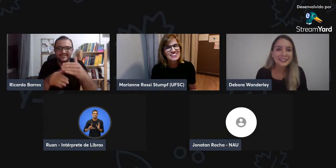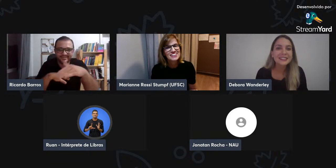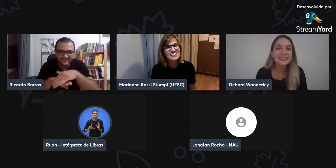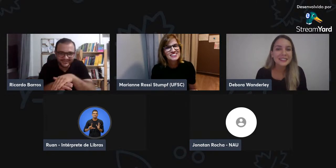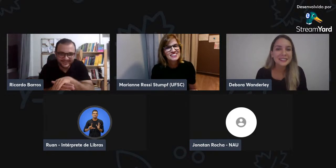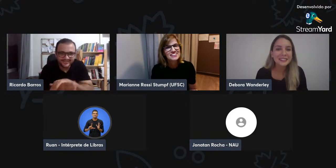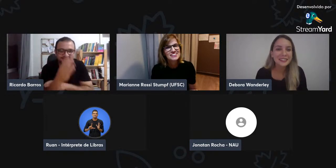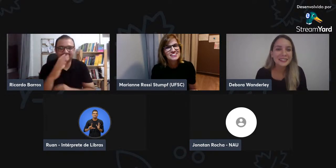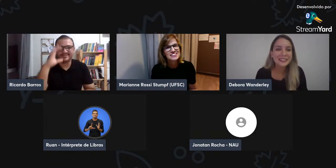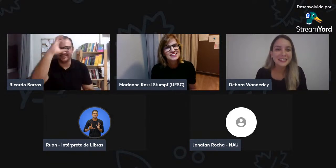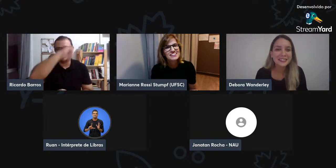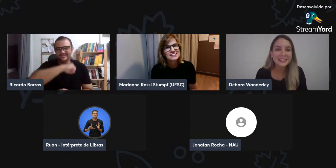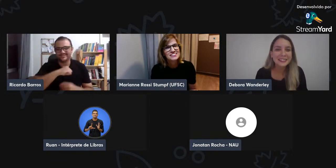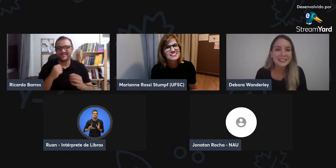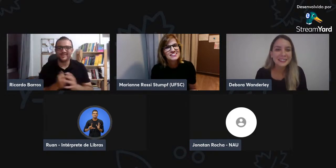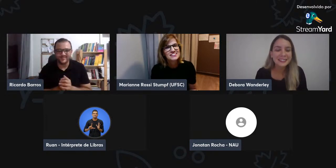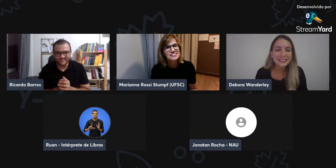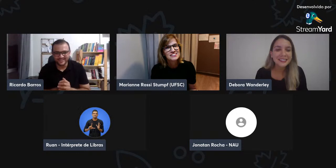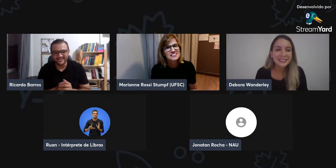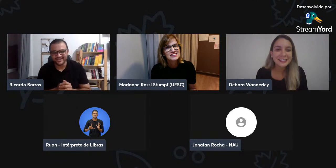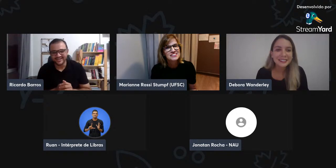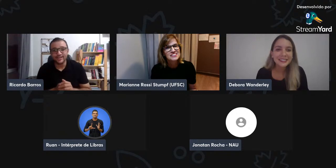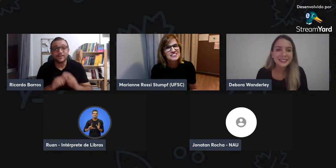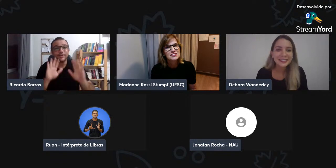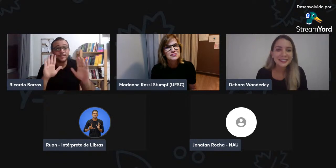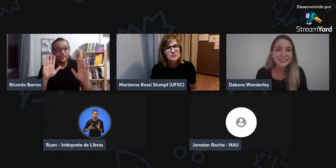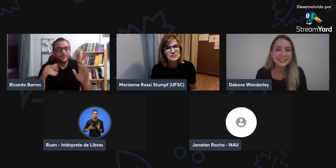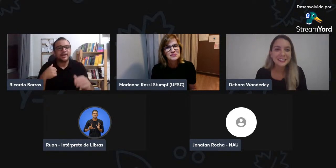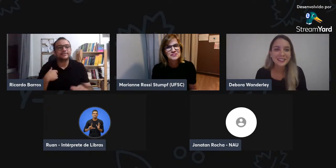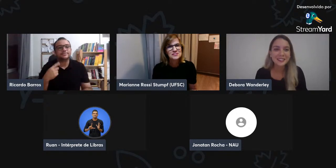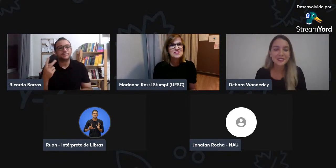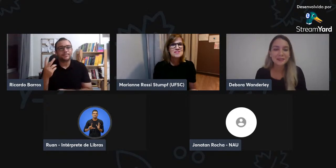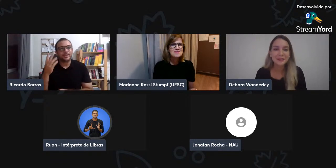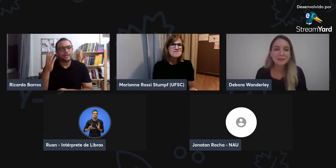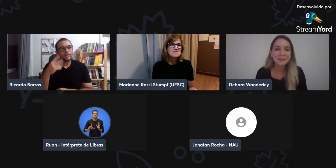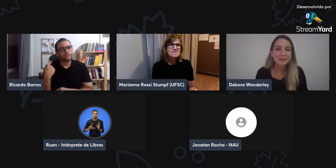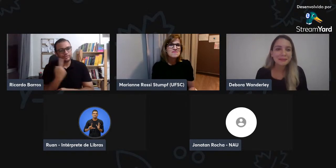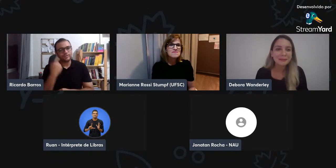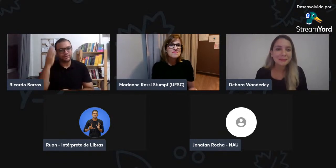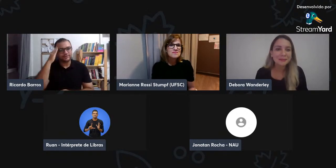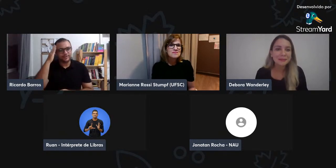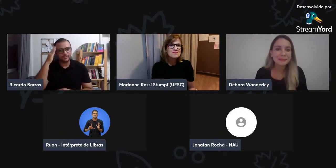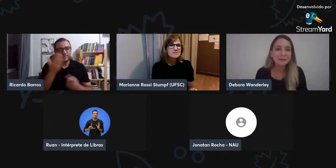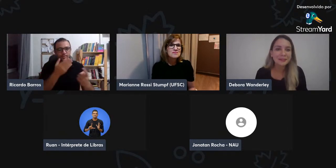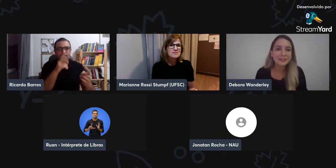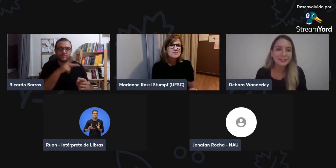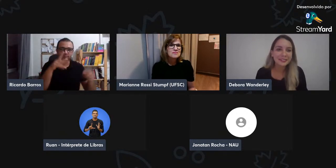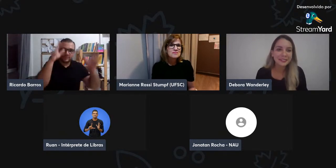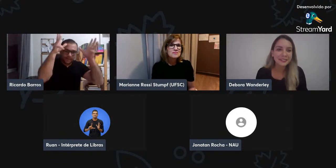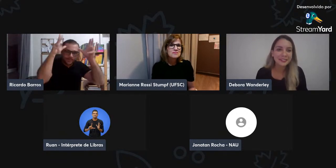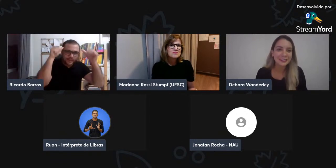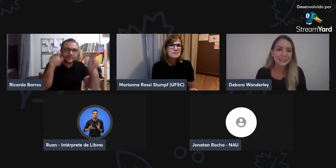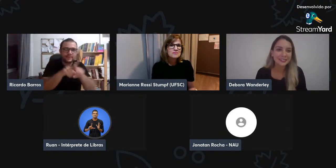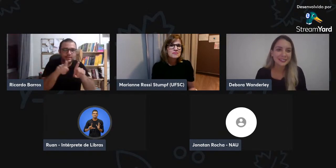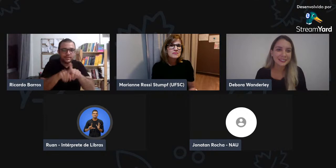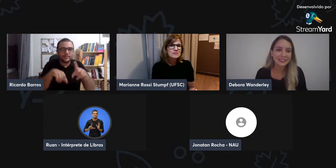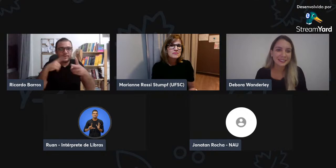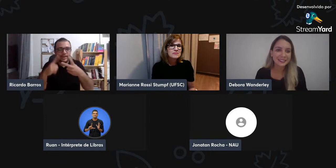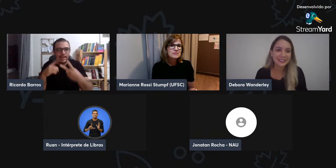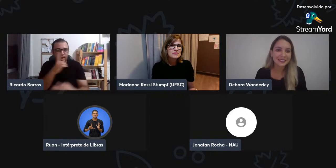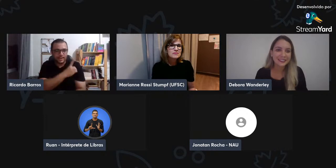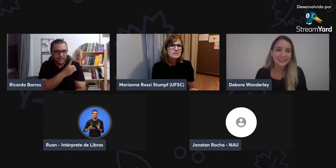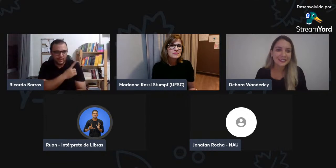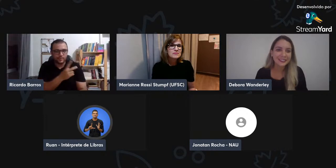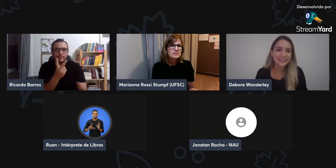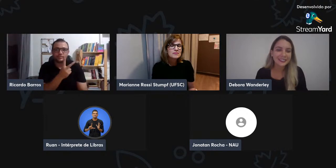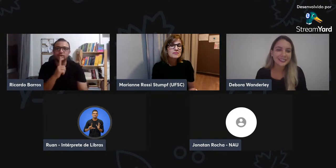Nós ficamos muito felizes por esse aprendizado e tenho certeza que vai dar tudo certo. Então, sabemos que